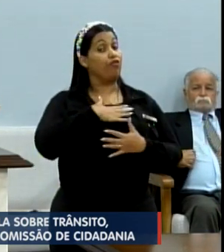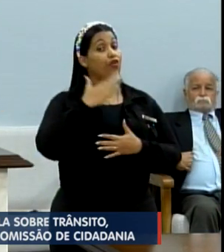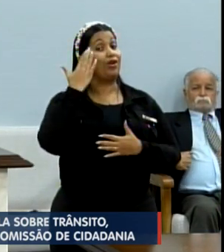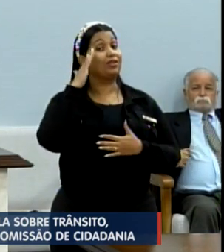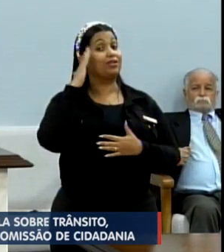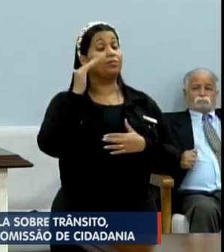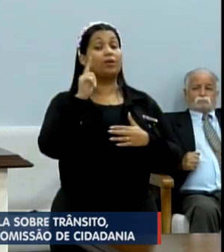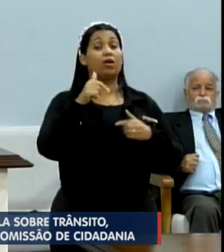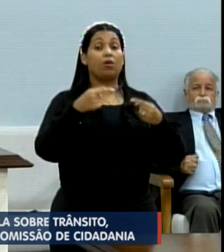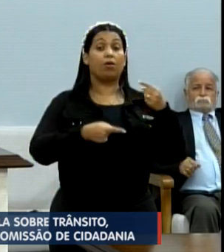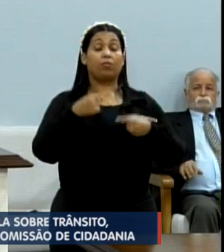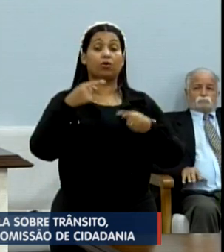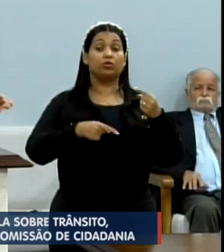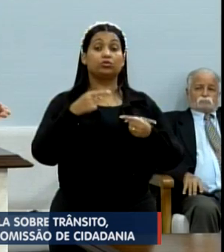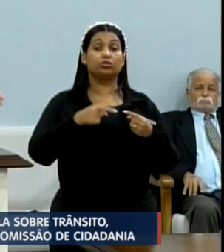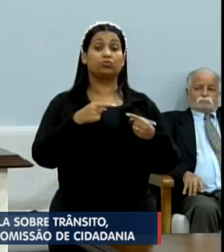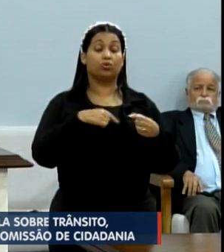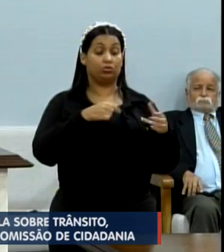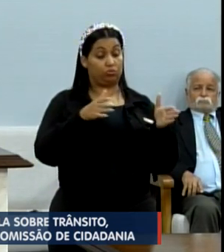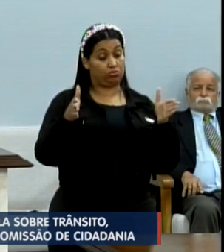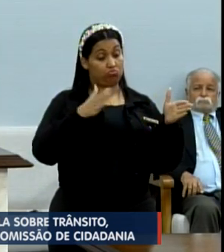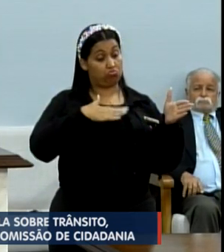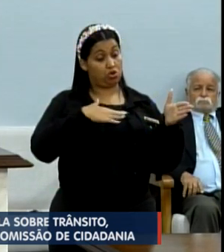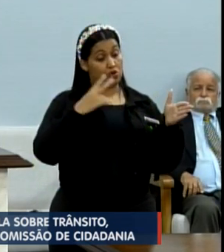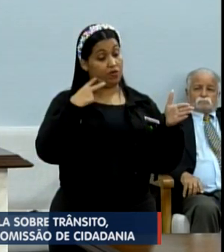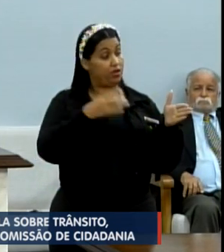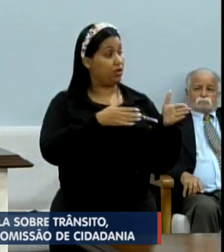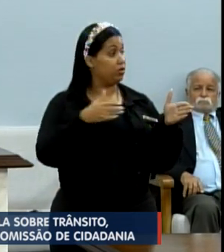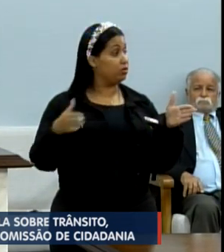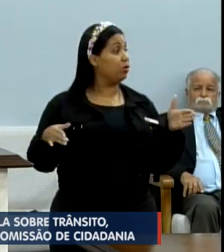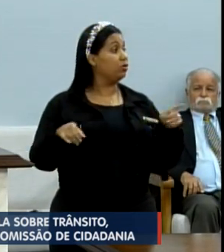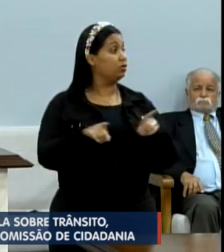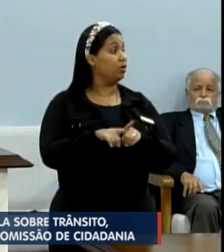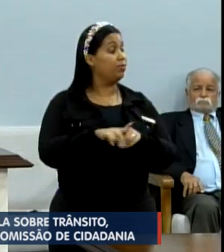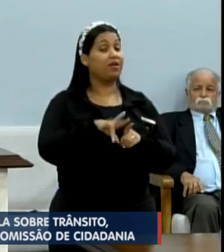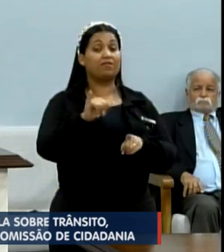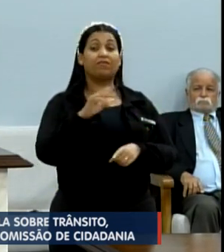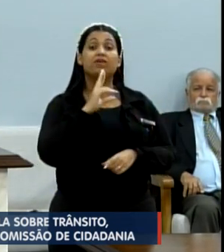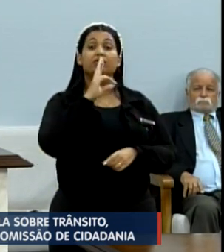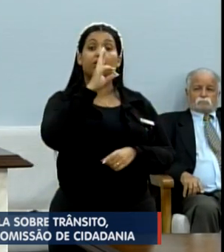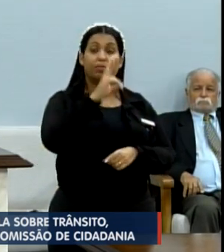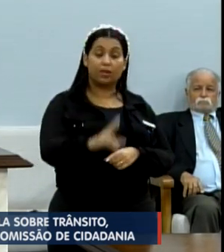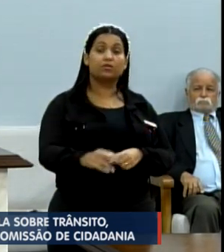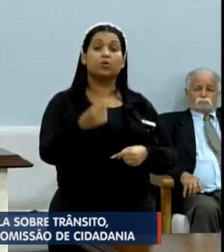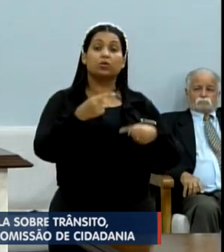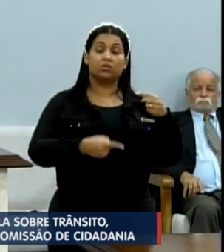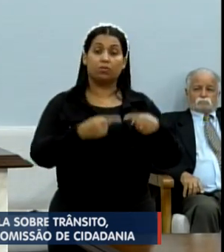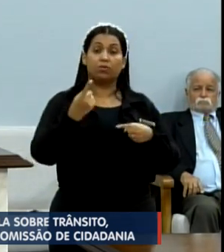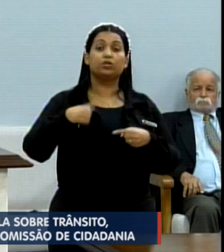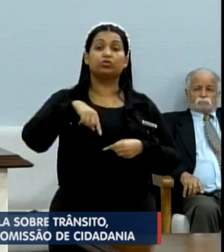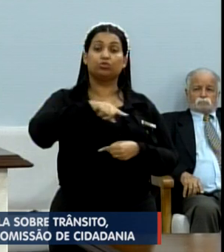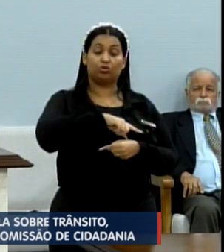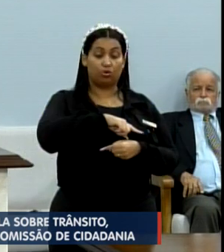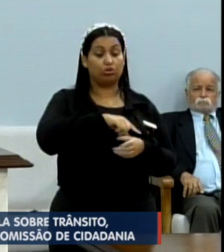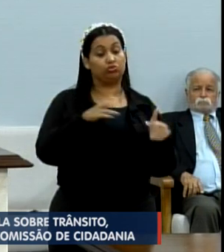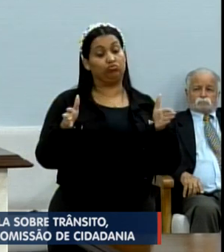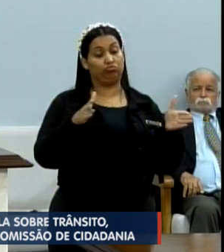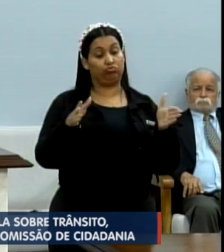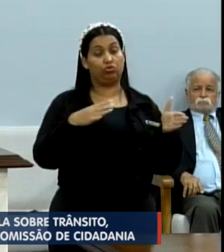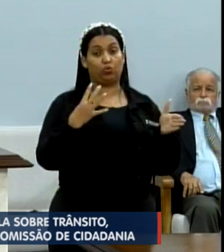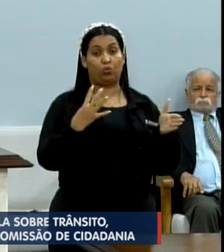política contra o nosso mandato e, obviamente, vai ter também uma resposta política do nosso mandato.